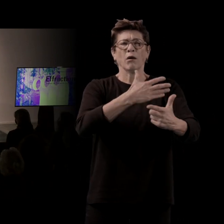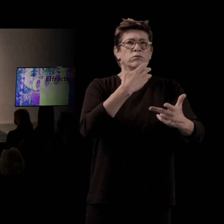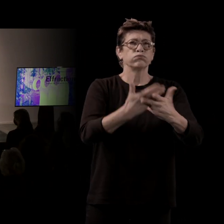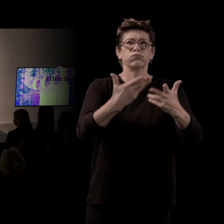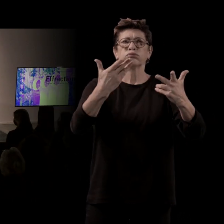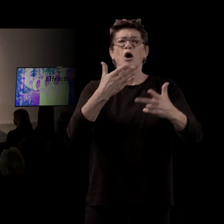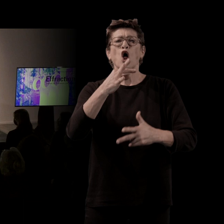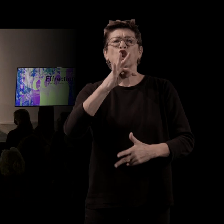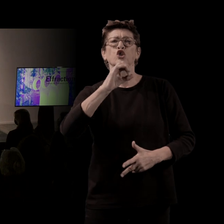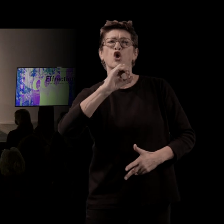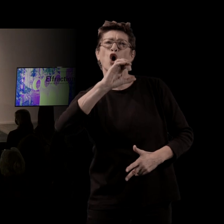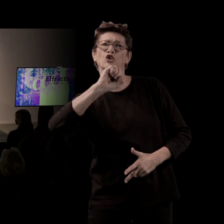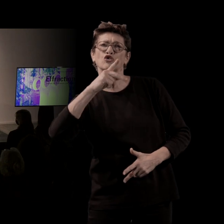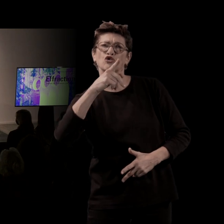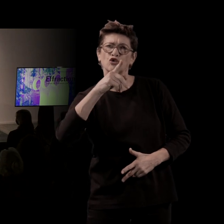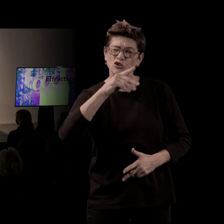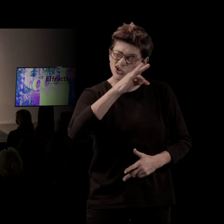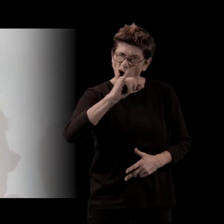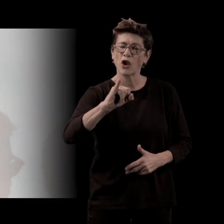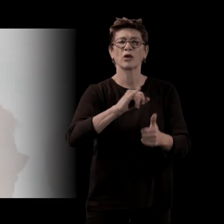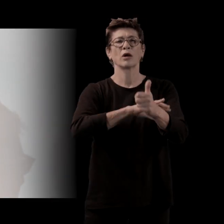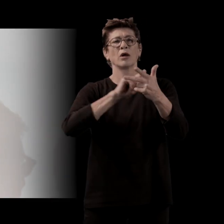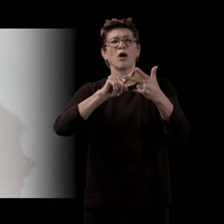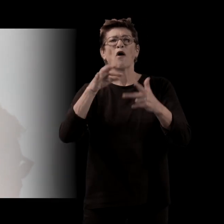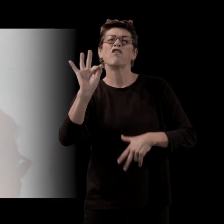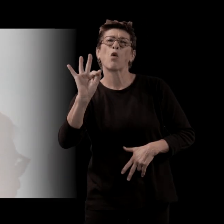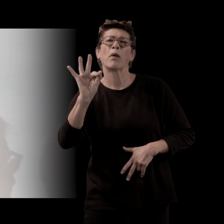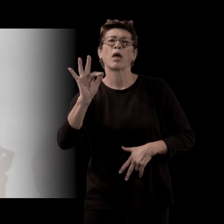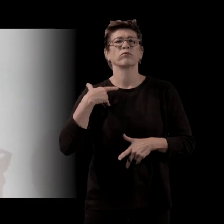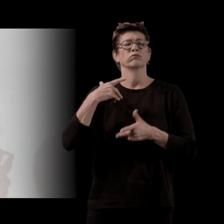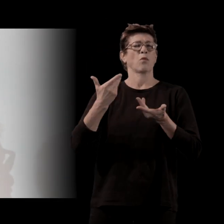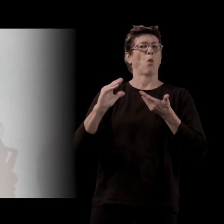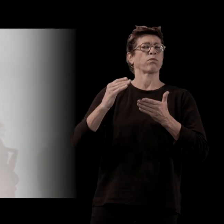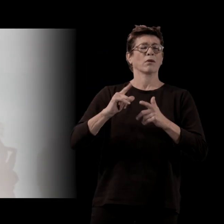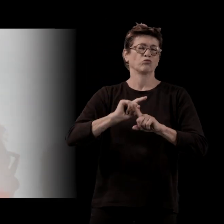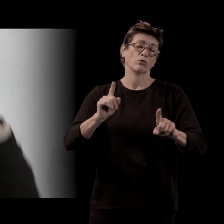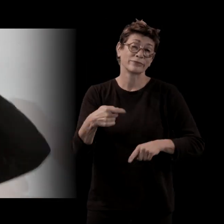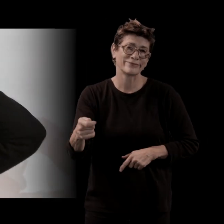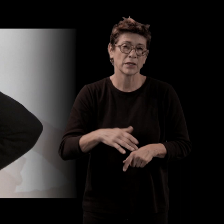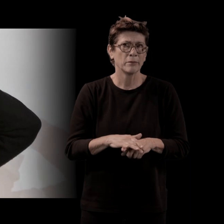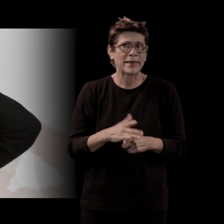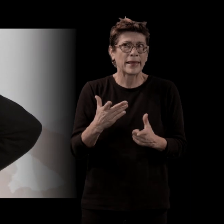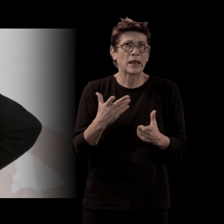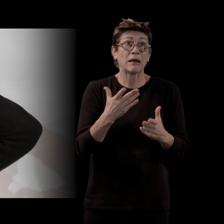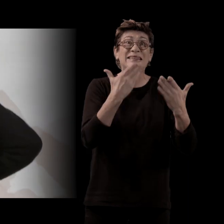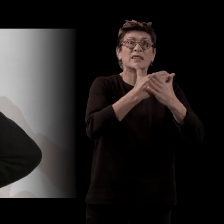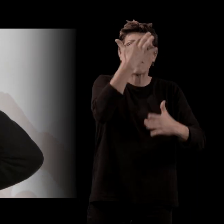Chez Tolstoy ou Flebay, on trouve ça. Je ne me mets pas à ce niveau-là du tout. Mais ce pas le cinéma qui a inventé la grande scène.